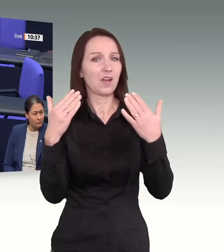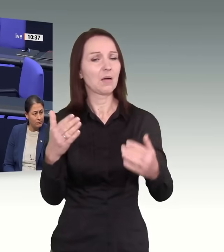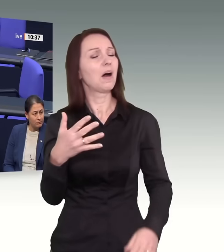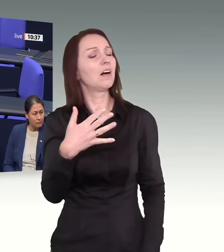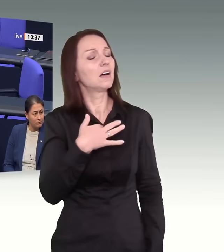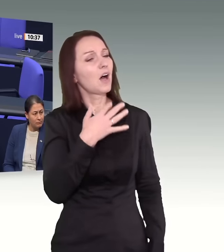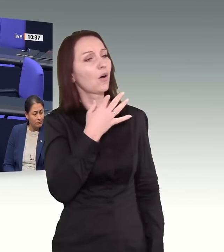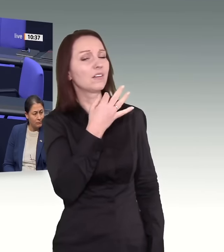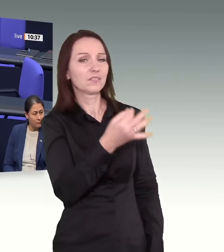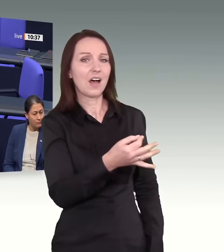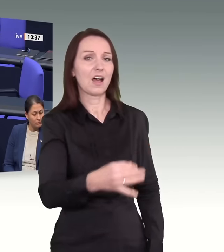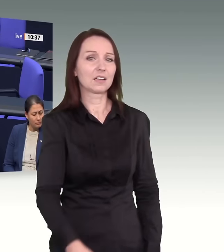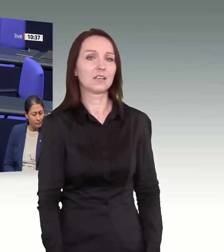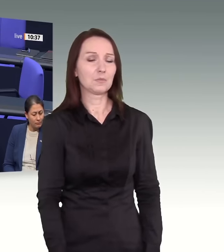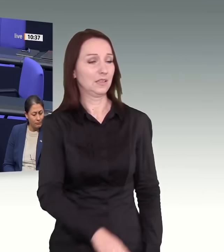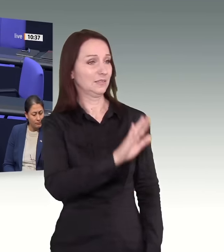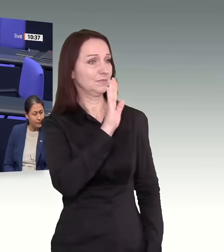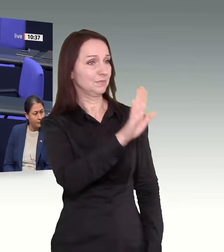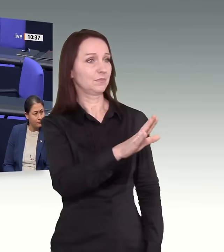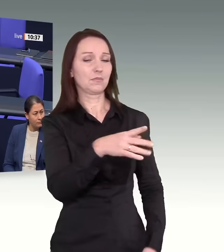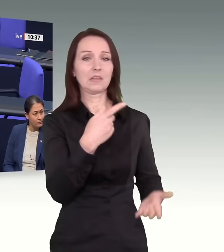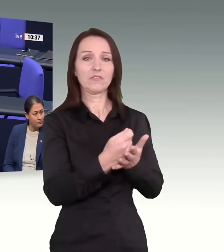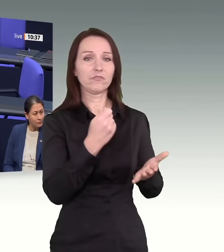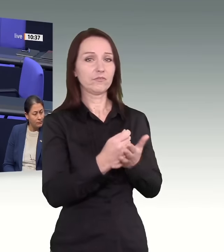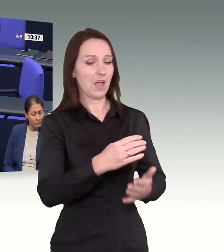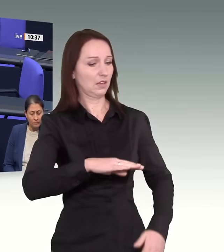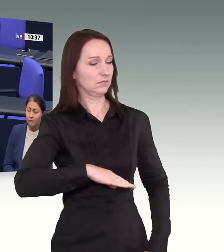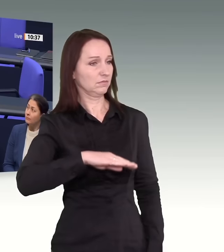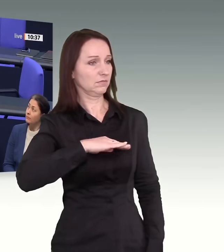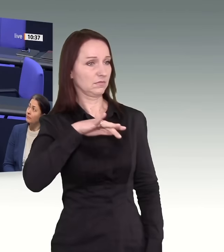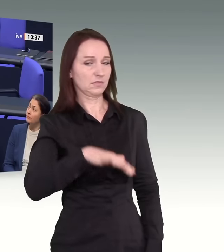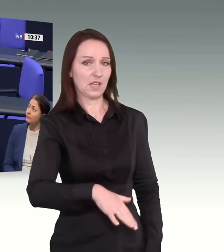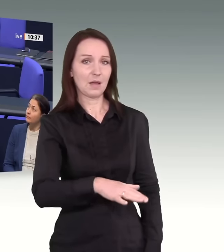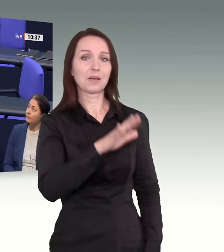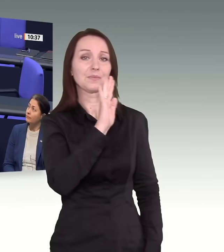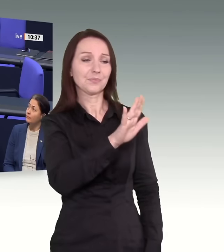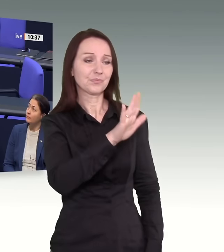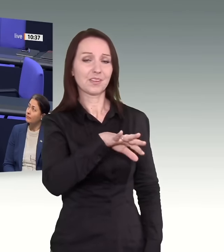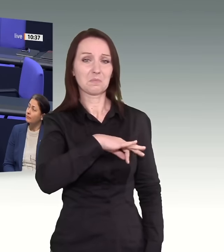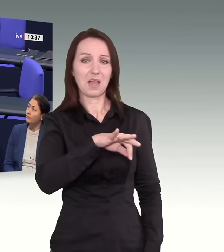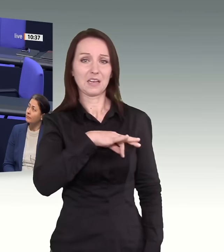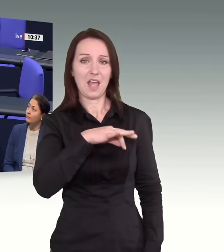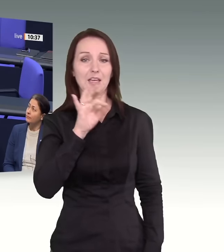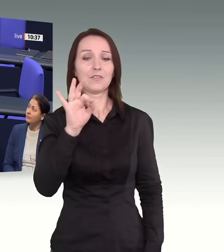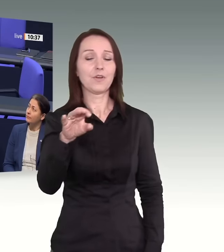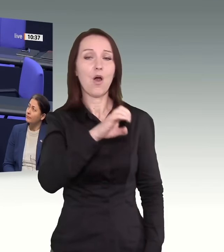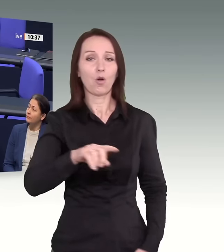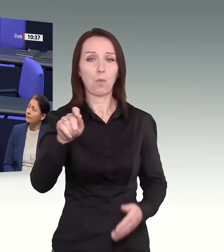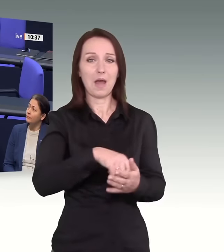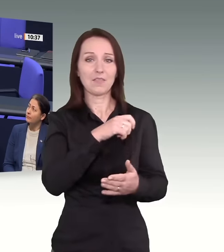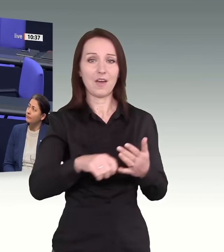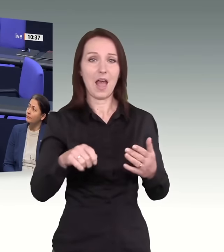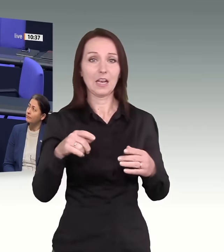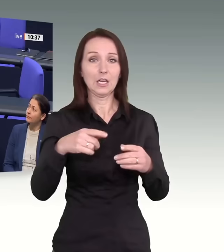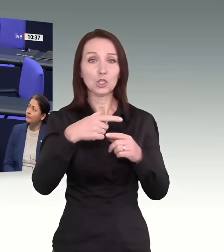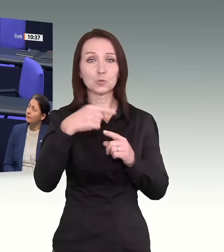mit Ihren Werten, dass an der Spitze Ihrer Partei zur Europawahl jemand gesetzt wird, dem Sie